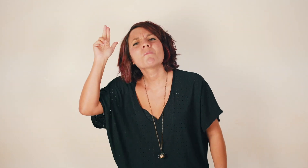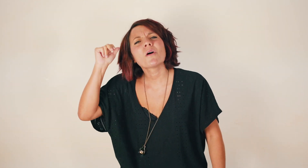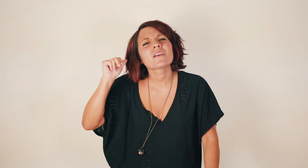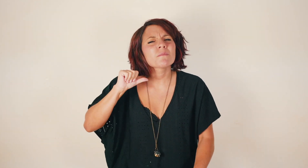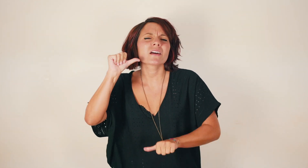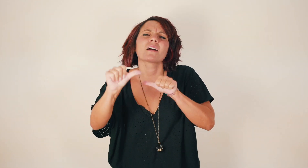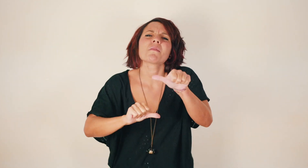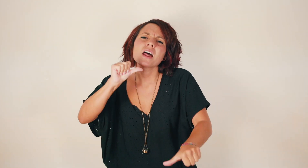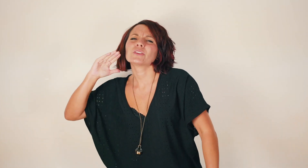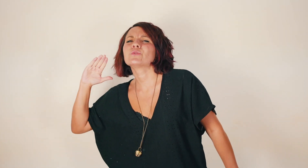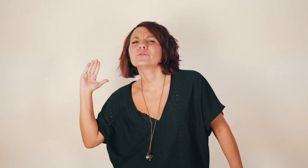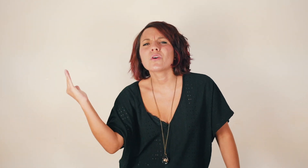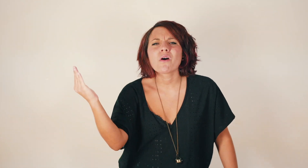in Bolivia per cambiare tutto